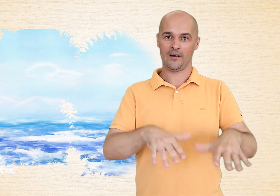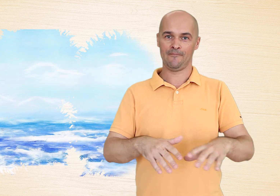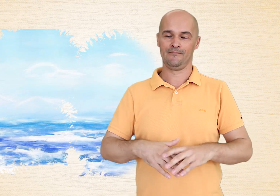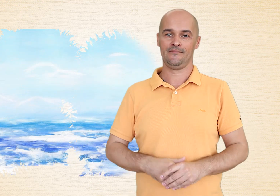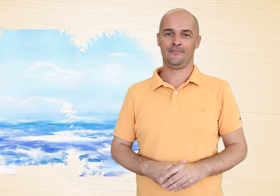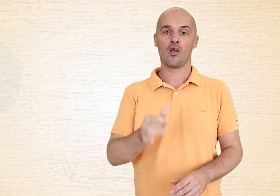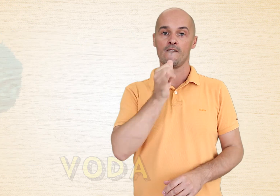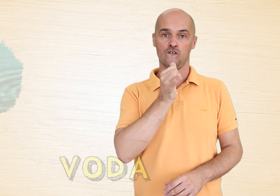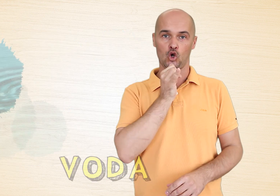Voda